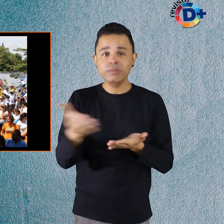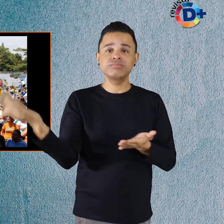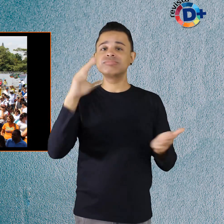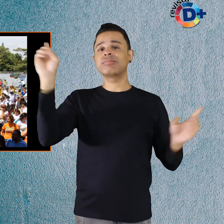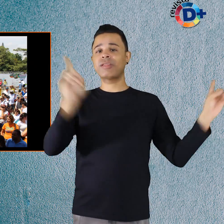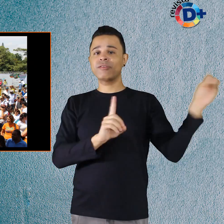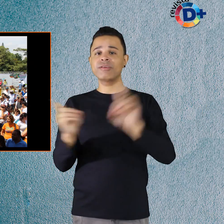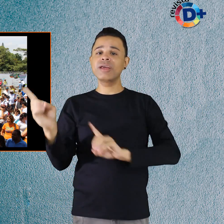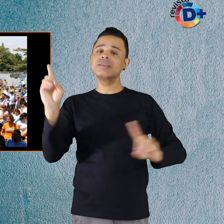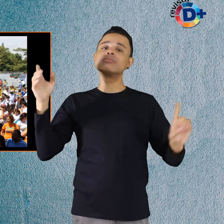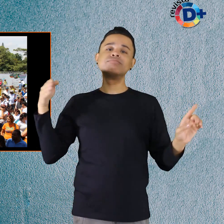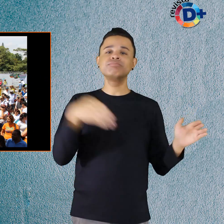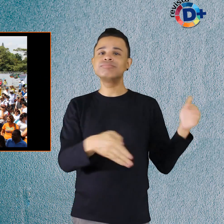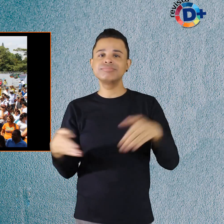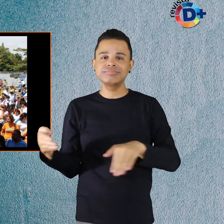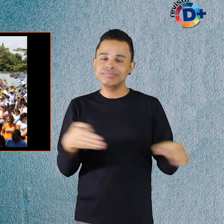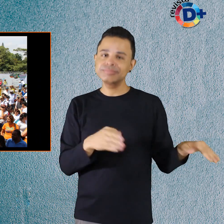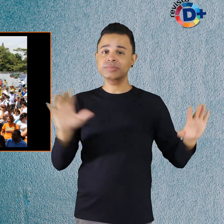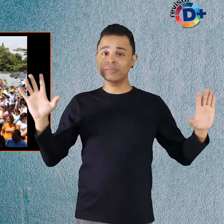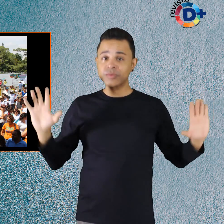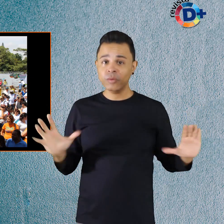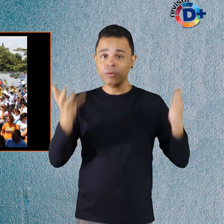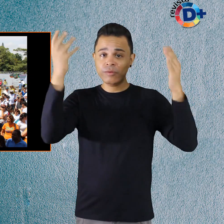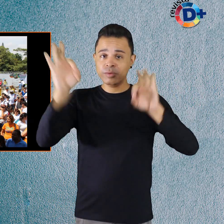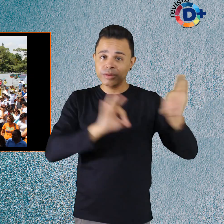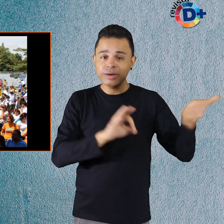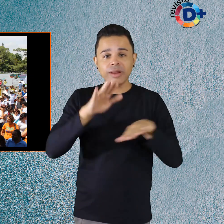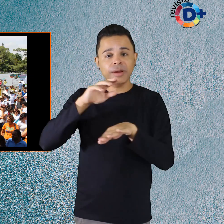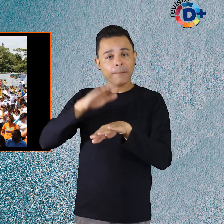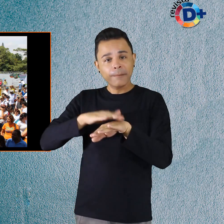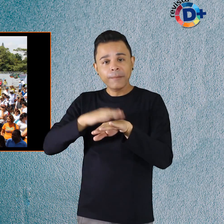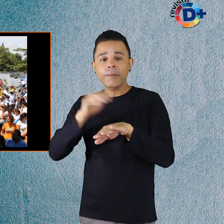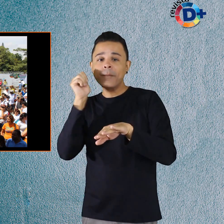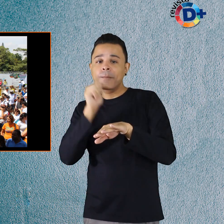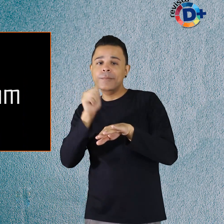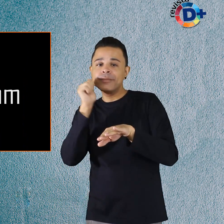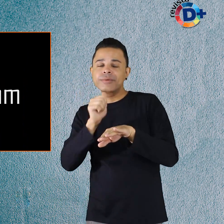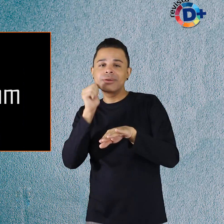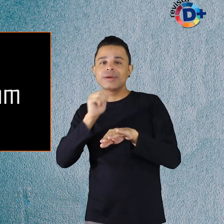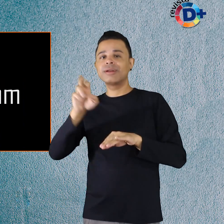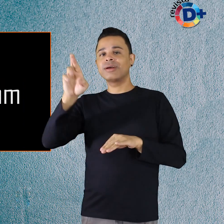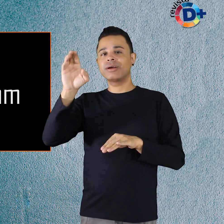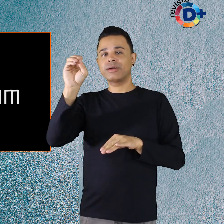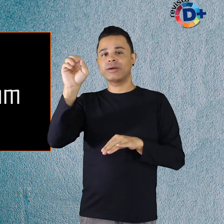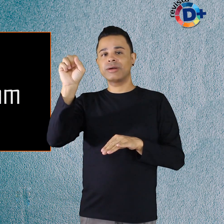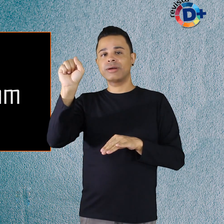O evento, organizado pela professora universitária Rosana Bigeman, em parceria com o